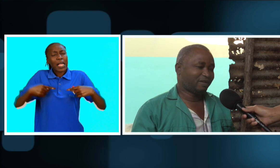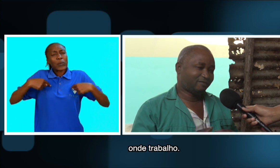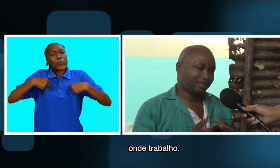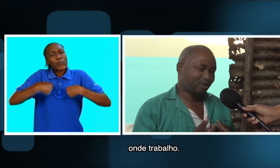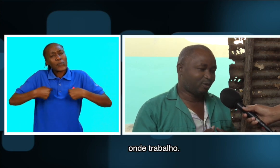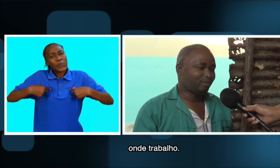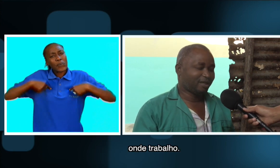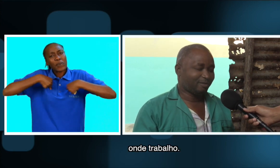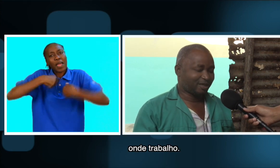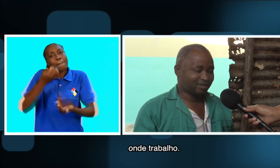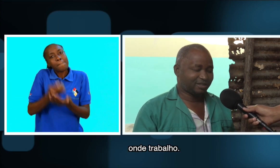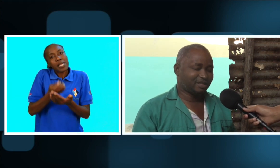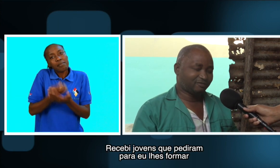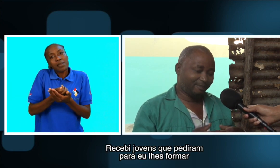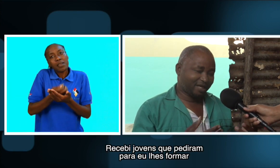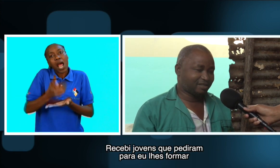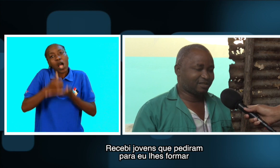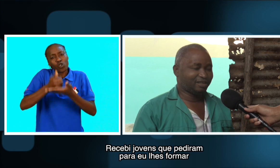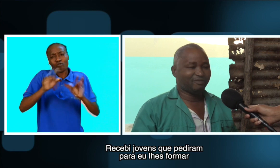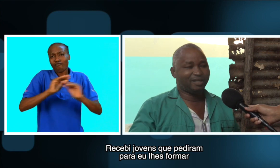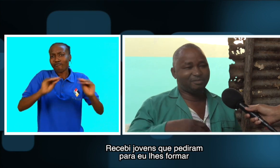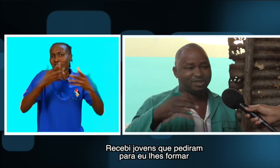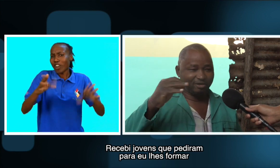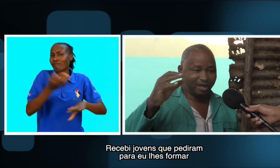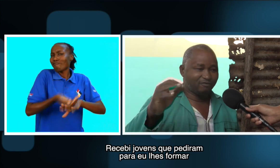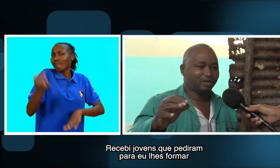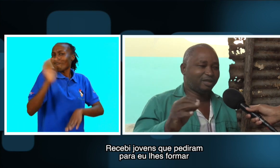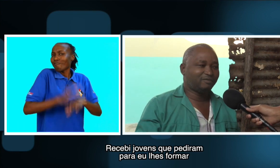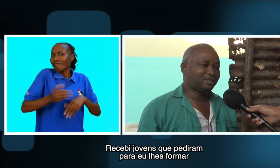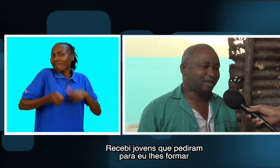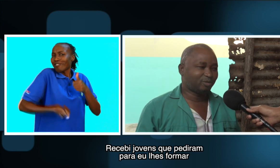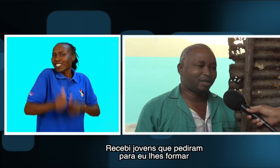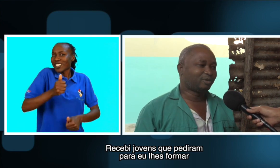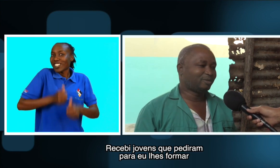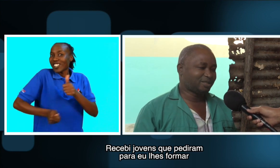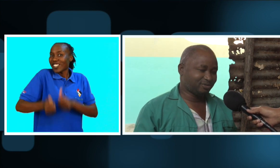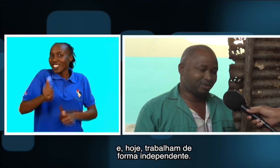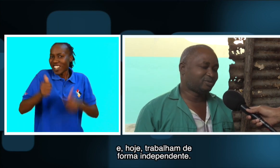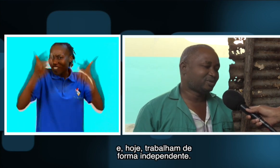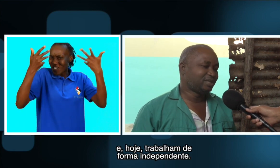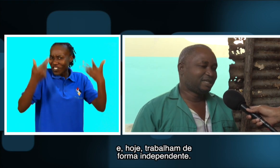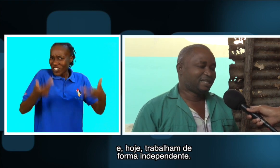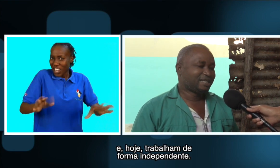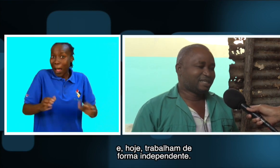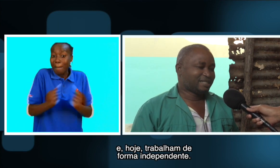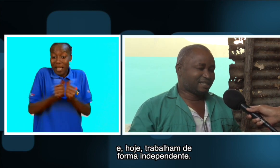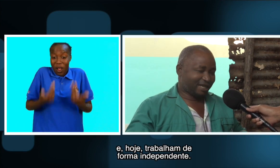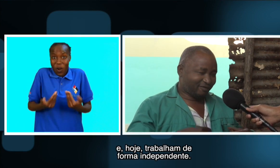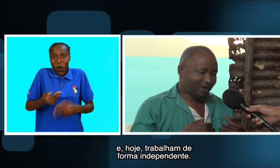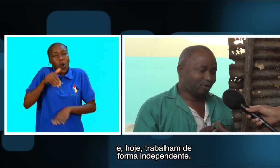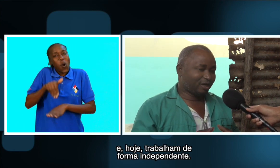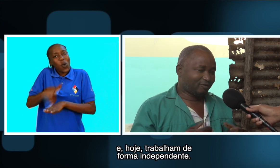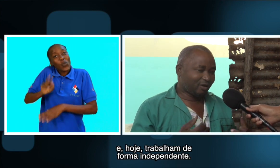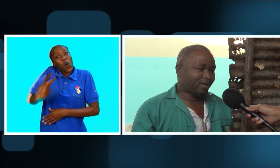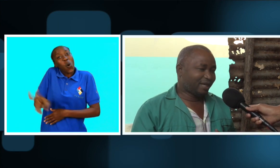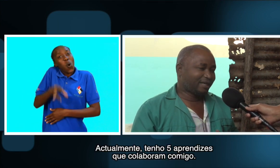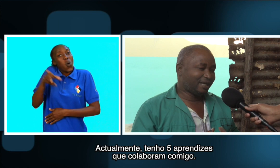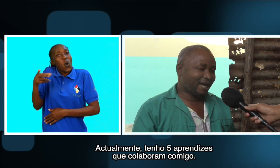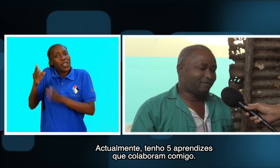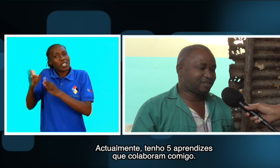onde trabalha. Recebi jovens que pediram para eu lhes formar e hoje trabalham de forma independente. Atualmente